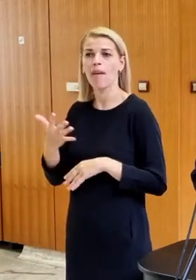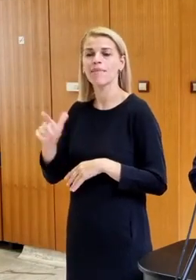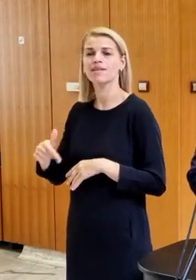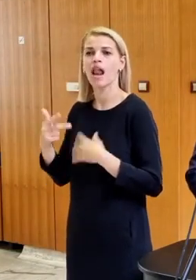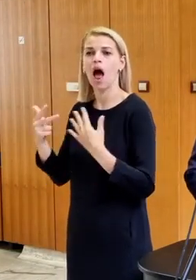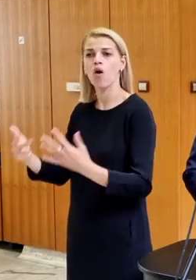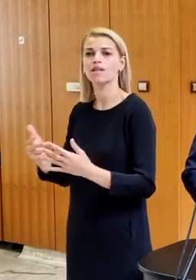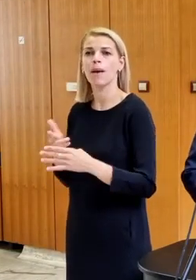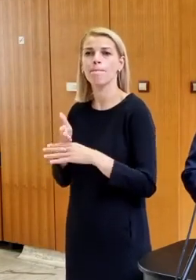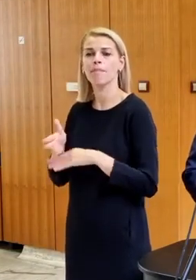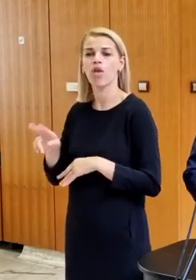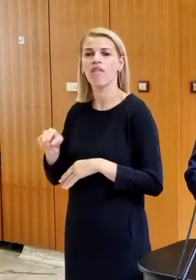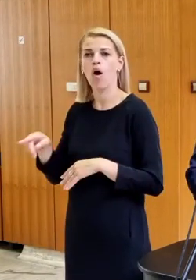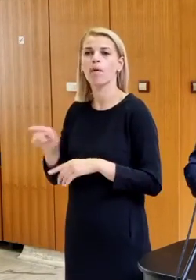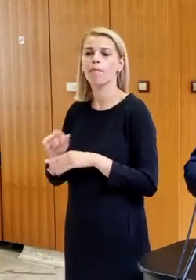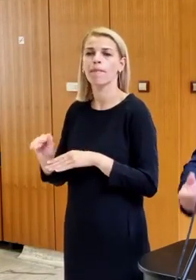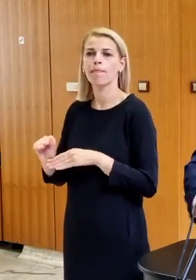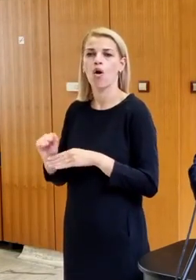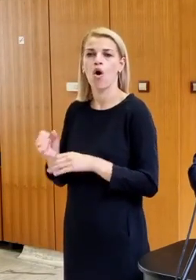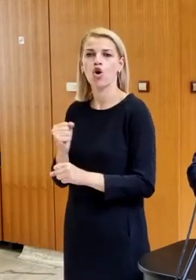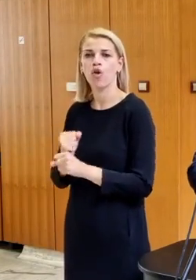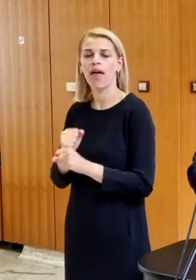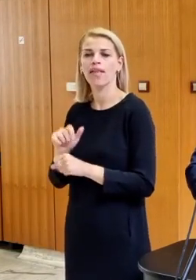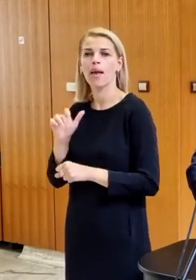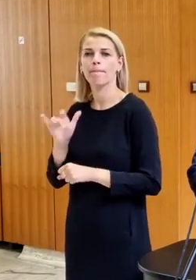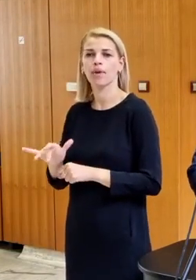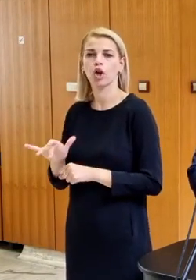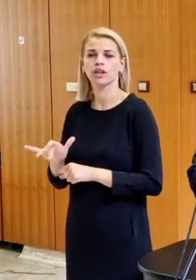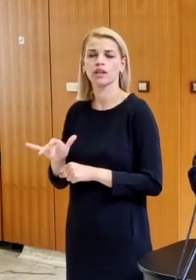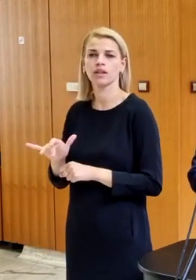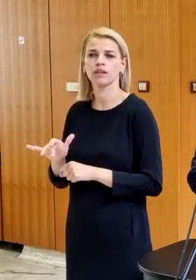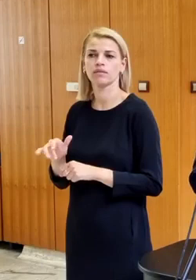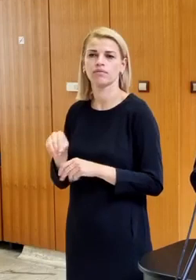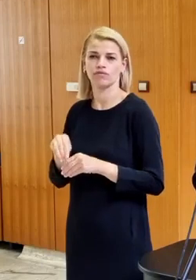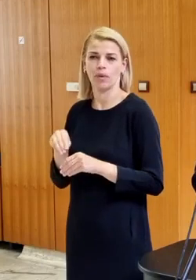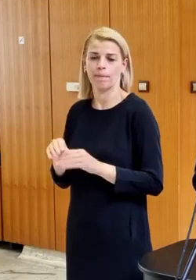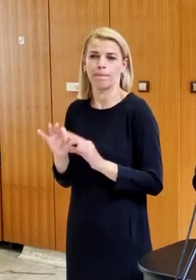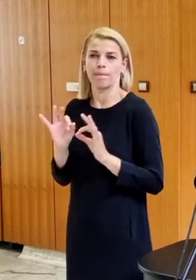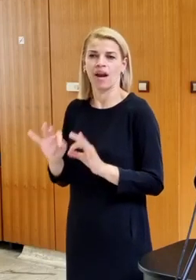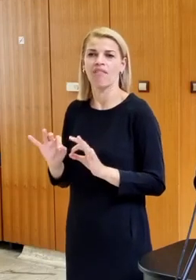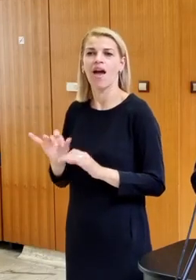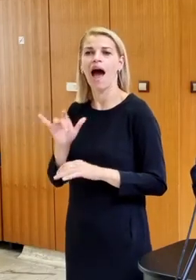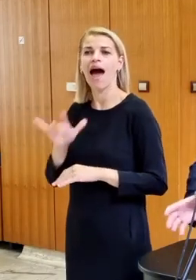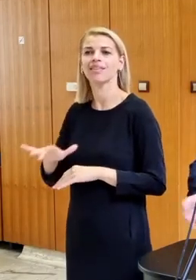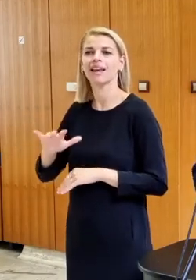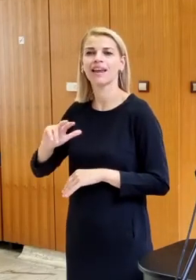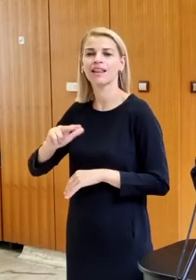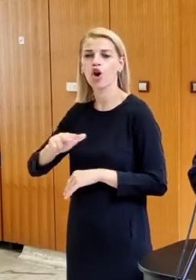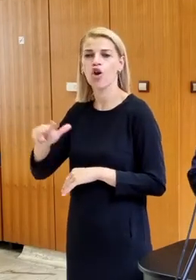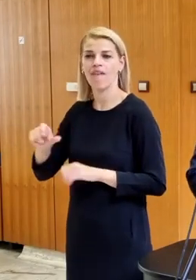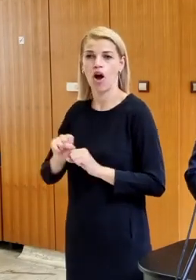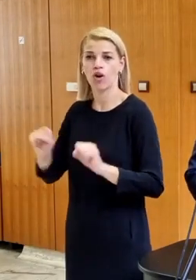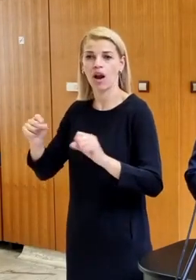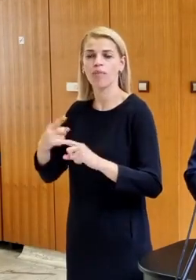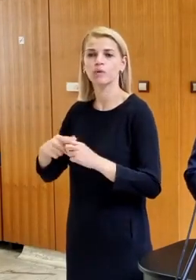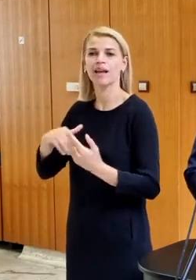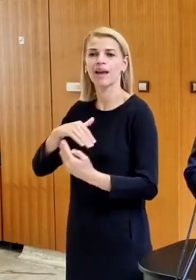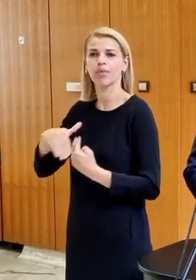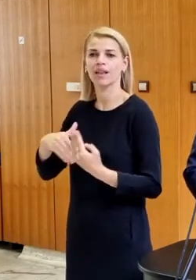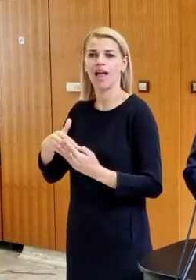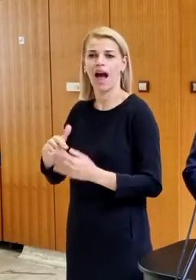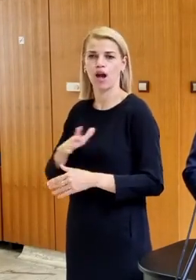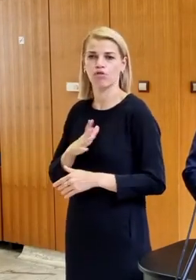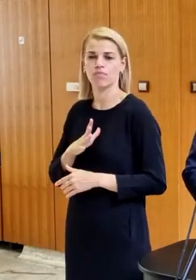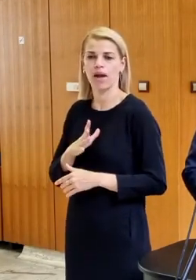,8 je na konanie proti jednak práve antidronová ochrana a jednak hybridné hrozby.